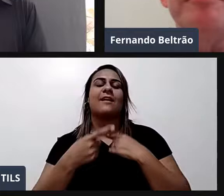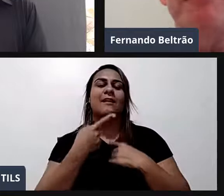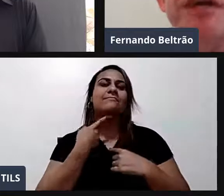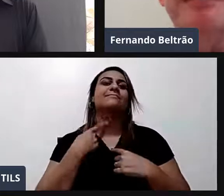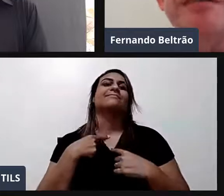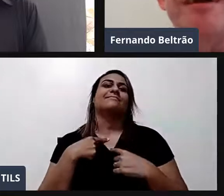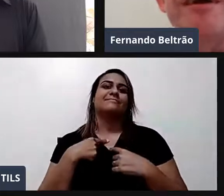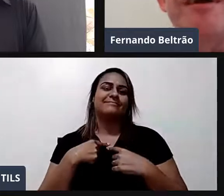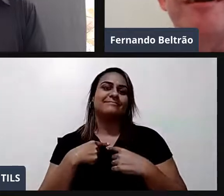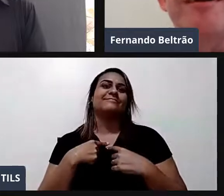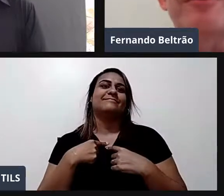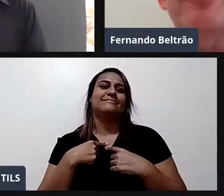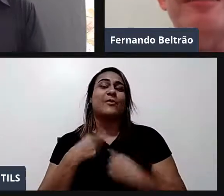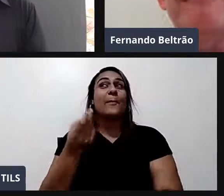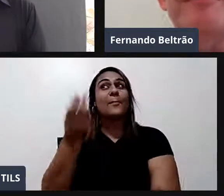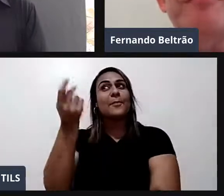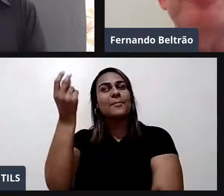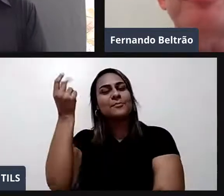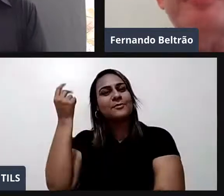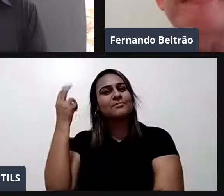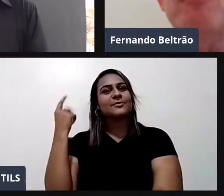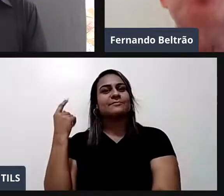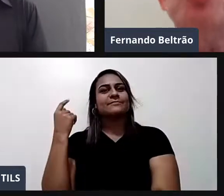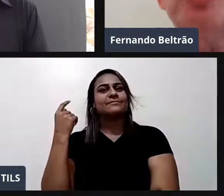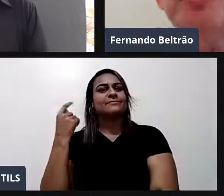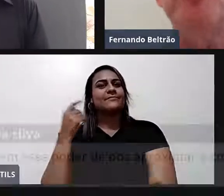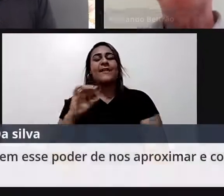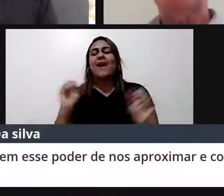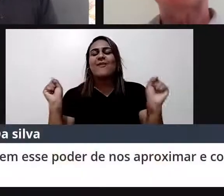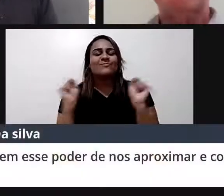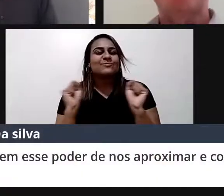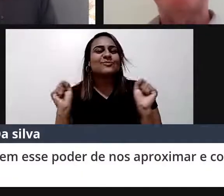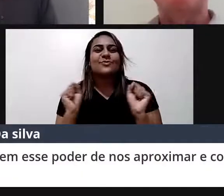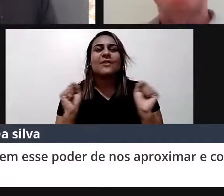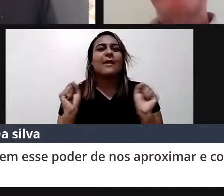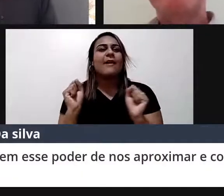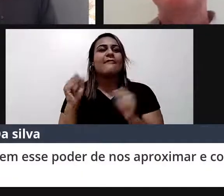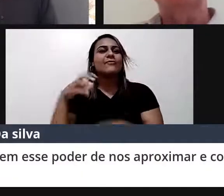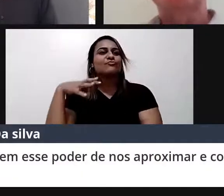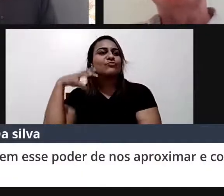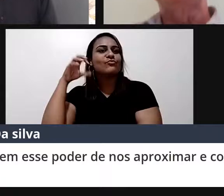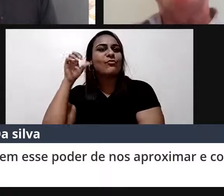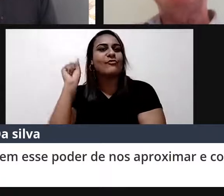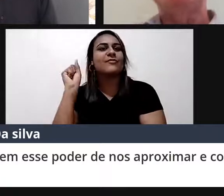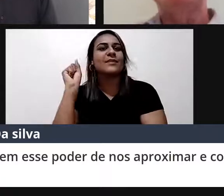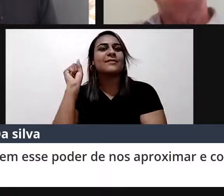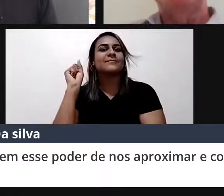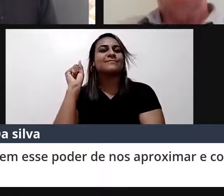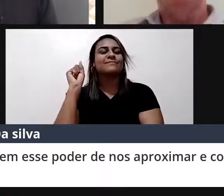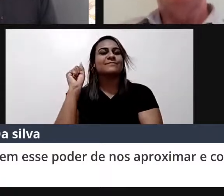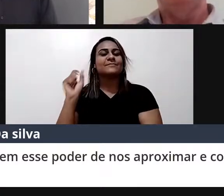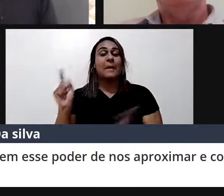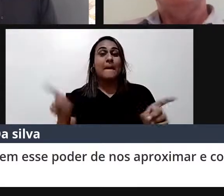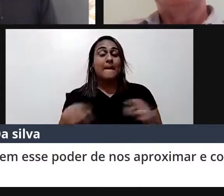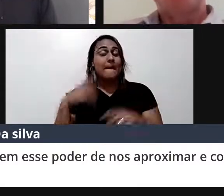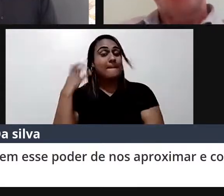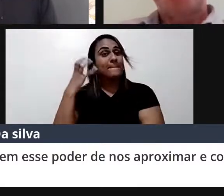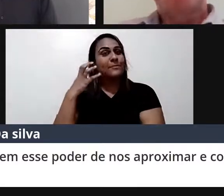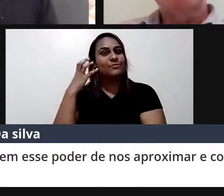na minha infância. Eu adorava quando eu escutava um chorinho. Eu gostava de umas coisas mais. Vou